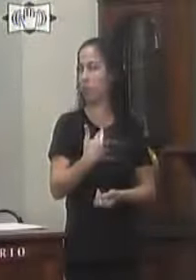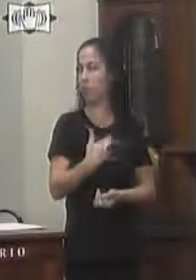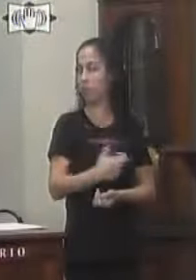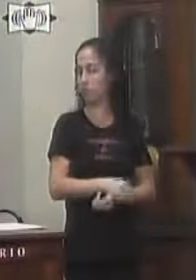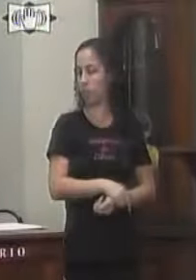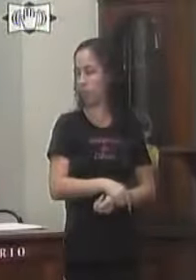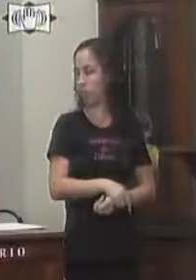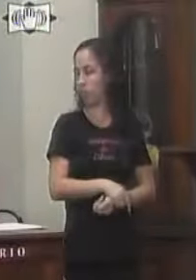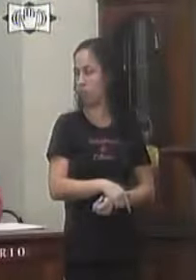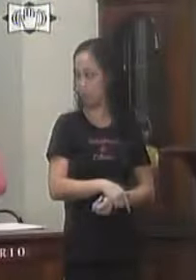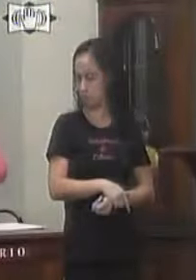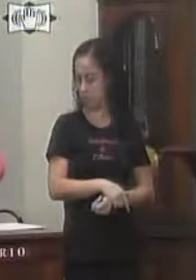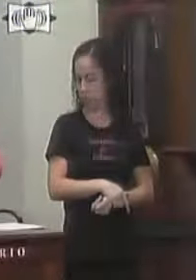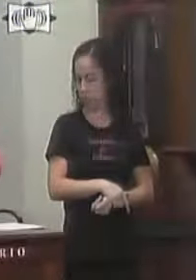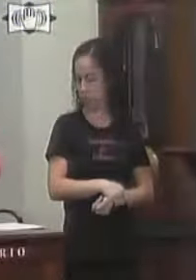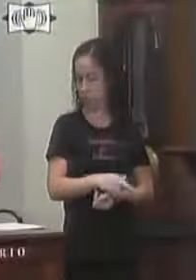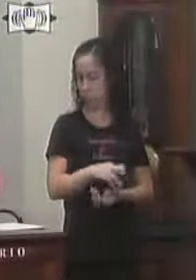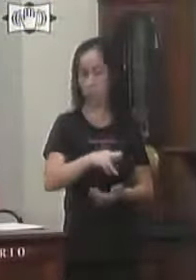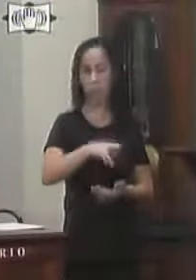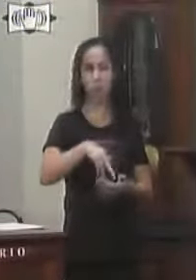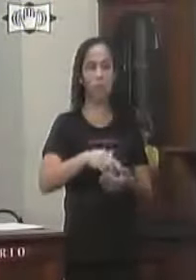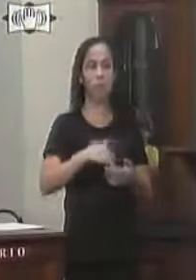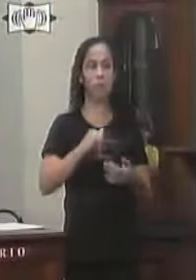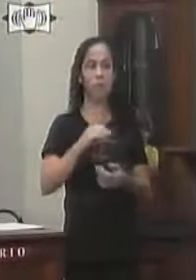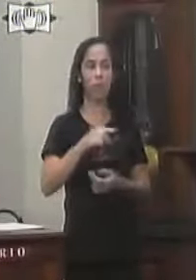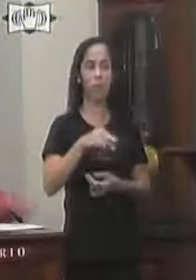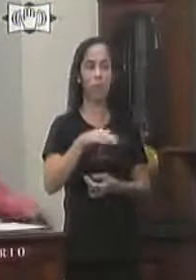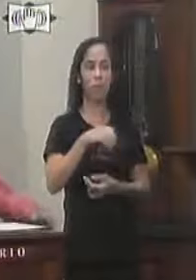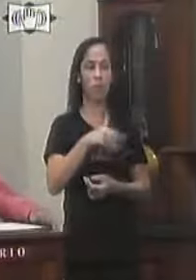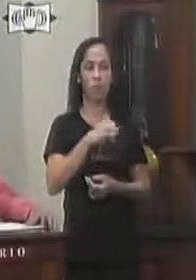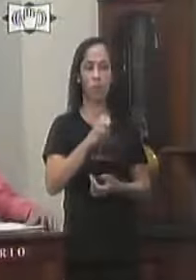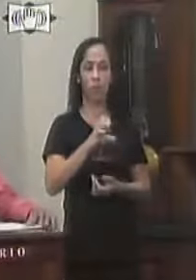Resposta aos requerimentos e indicações